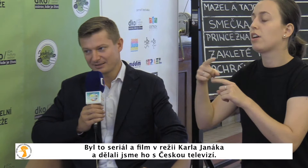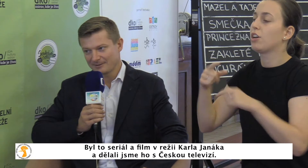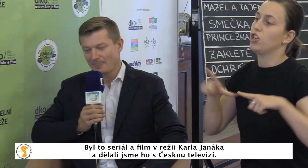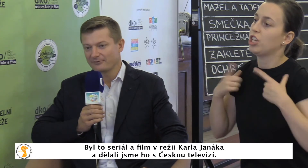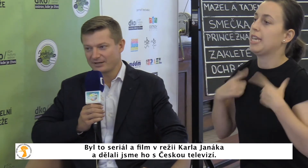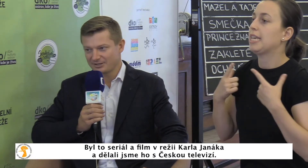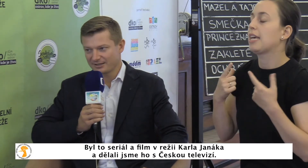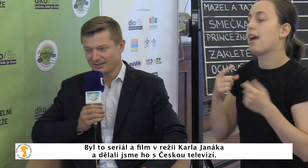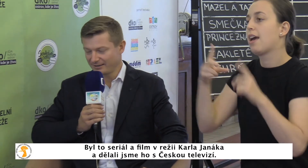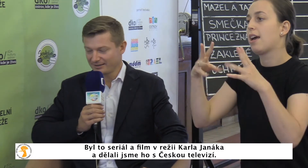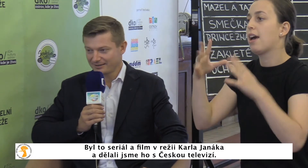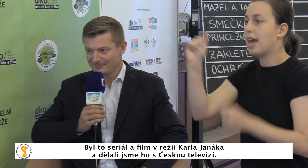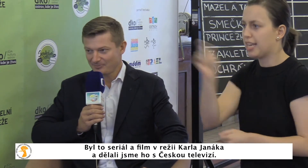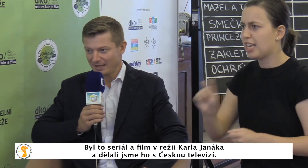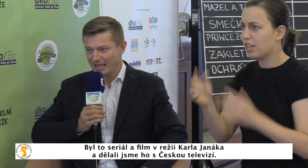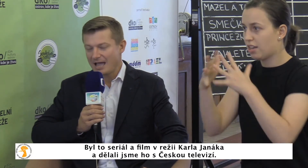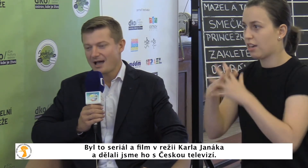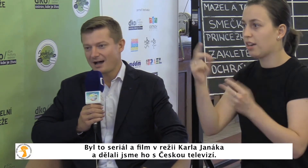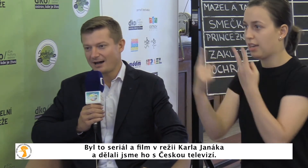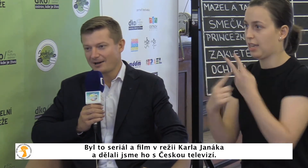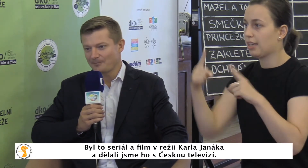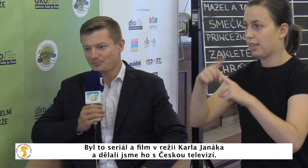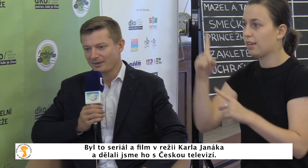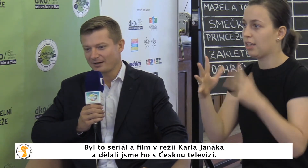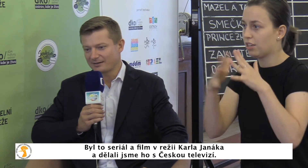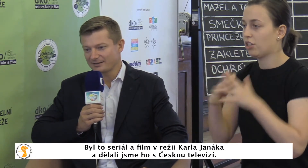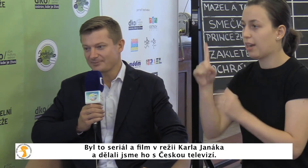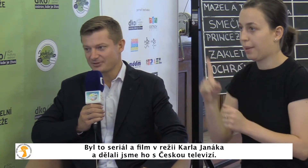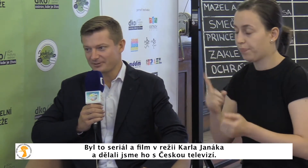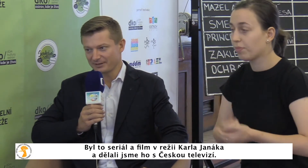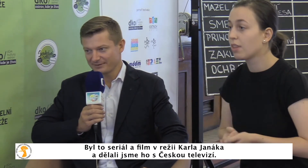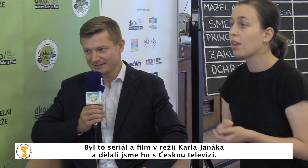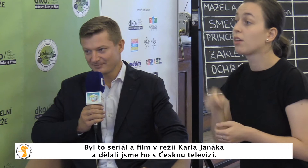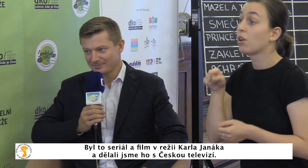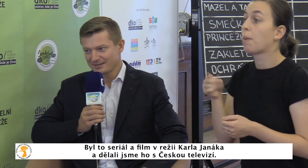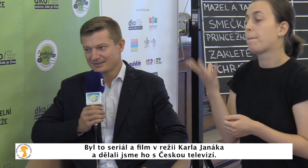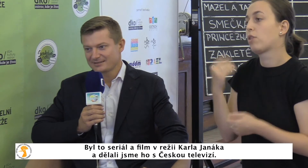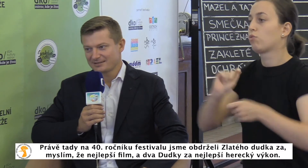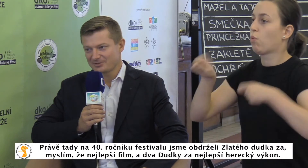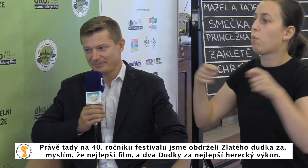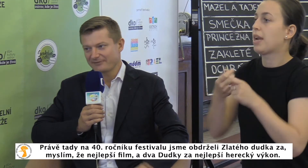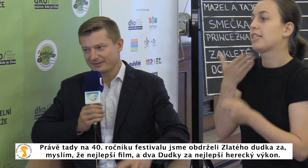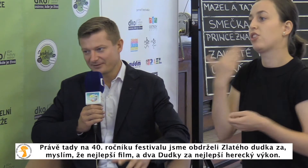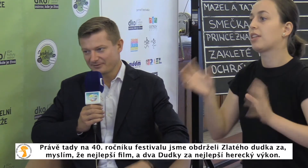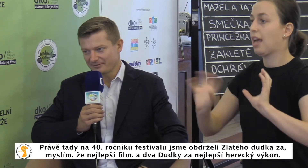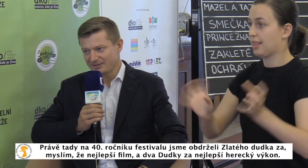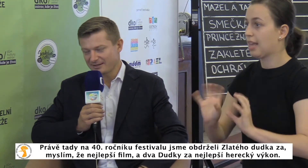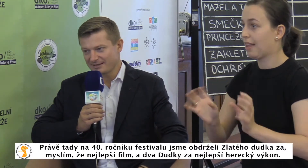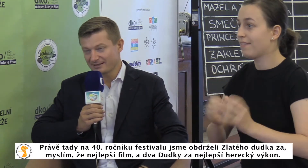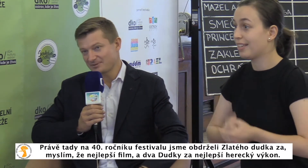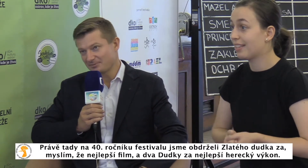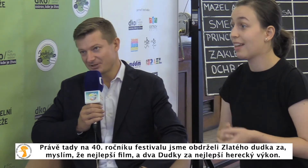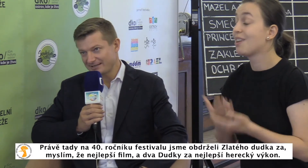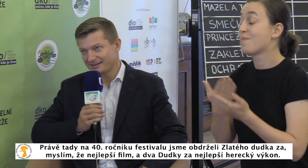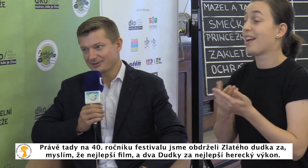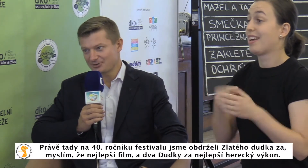v režii Karla Janáka a dělali jsme ho s českou televizí s tím, že právě tady na 40.